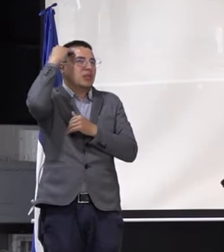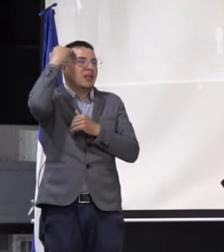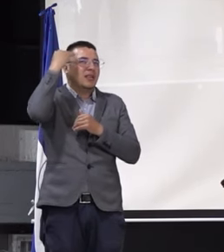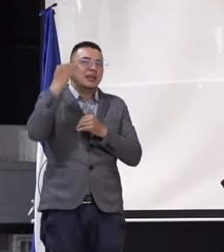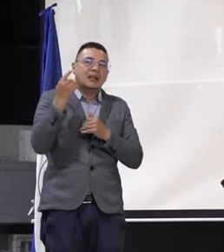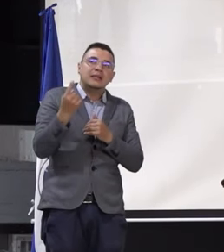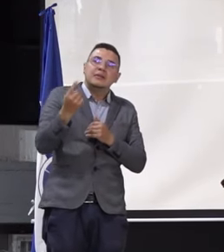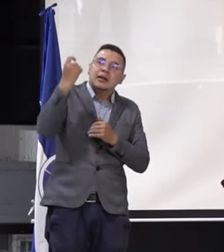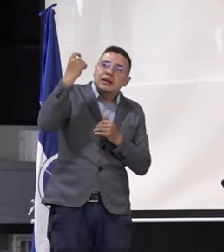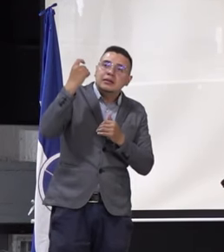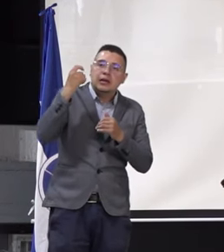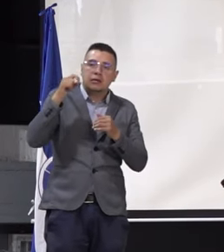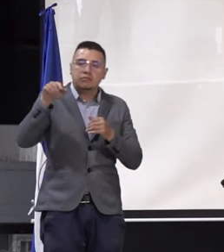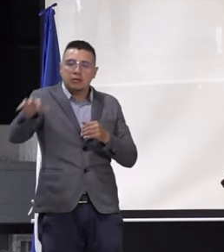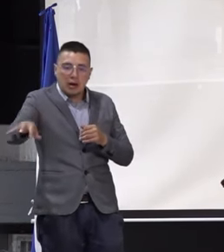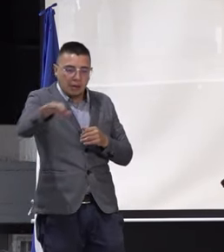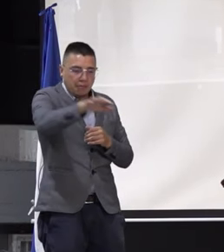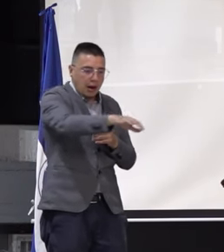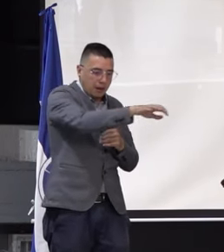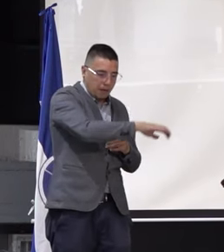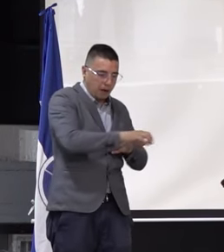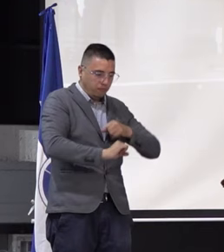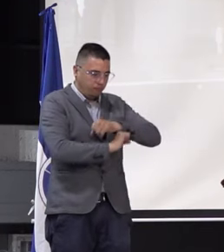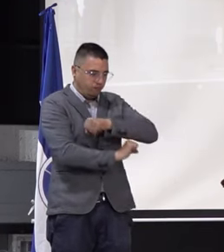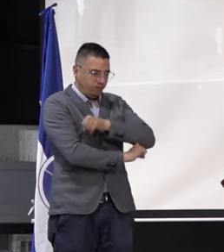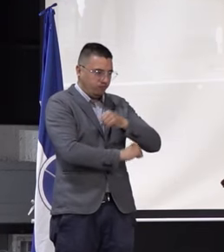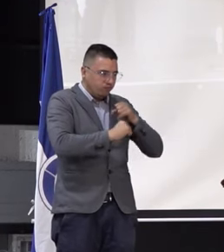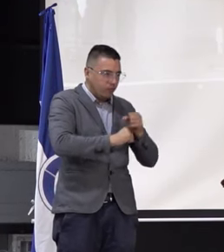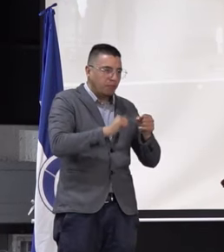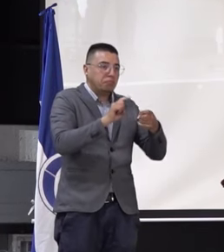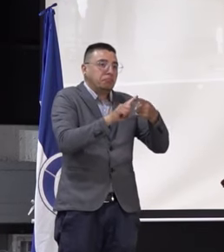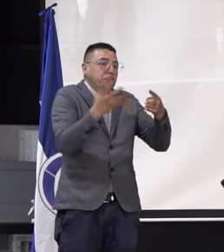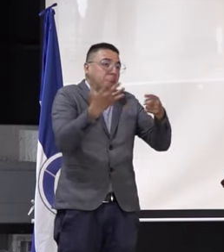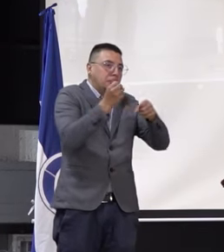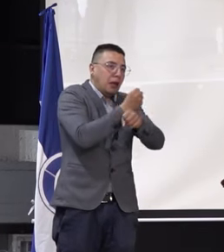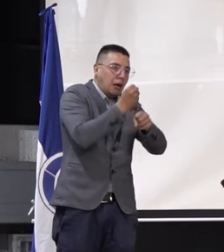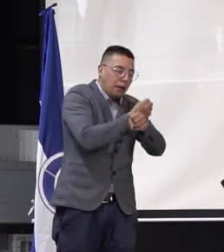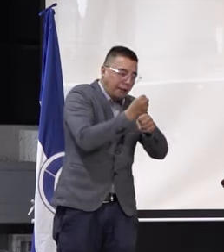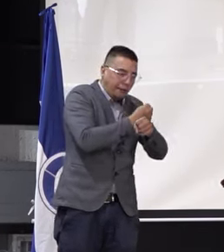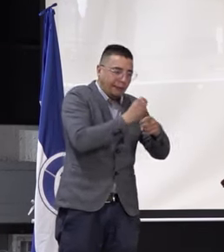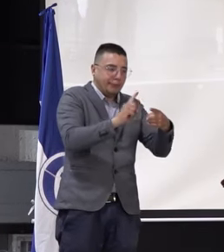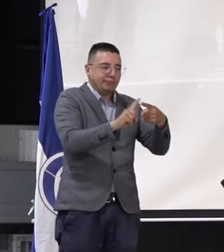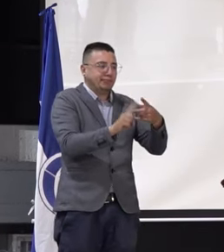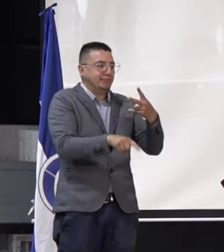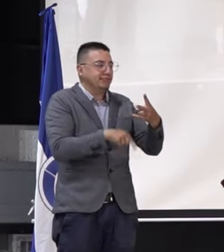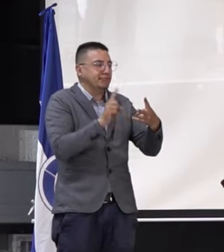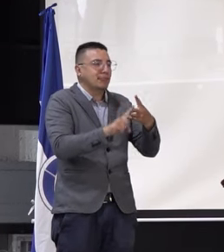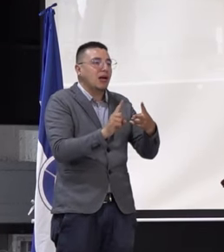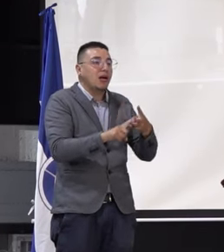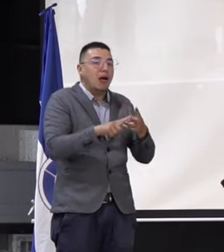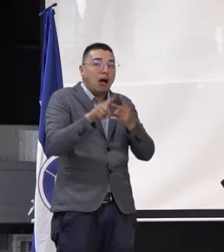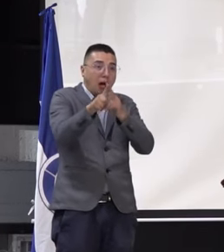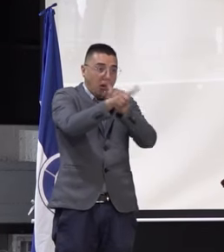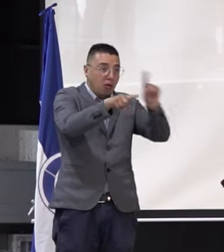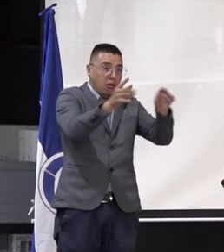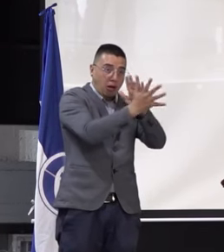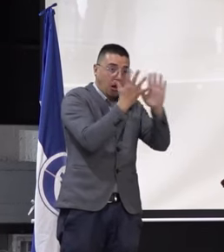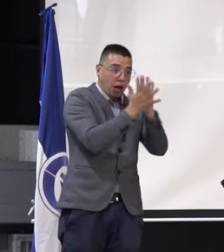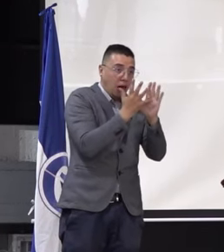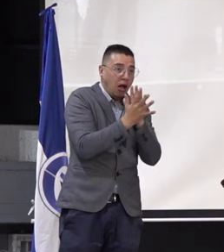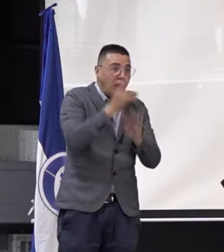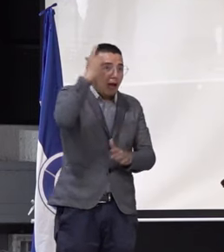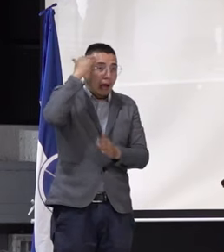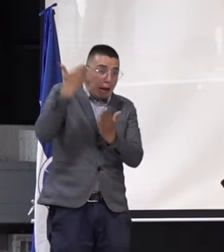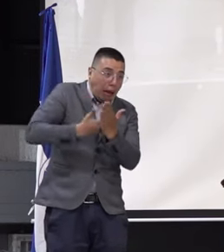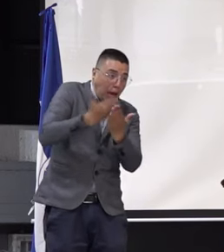fortalecer estos espacios como en temas laborales, a uno nunca le dijeron que tenía que hacer todo este